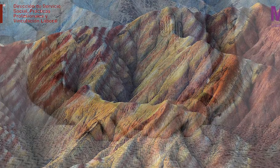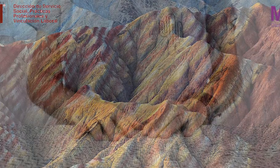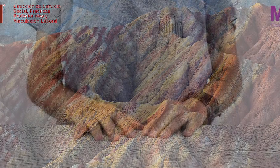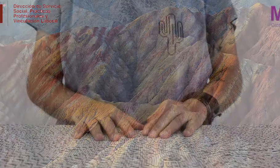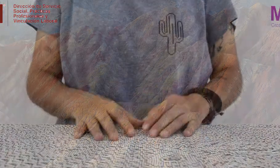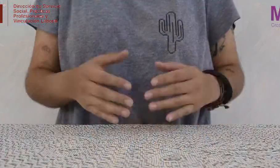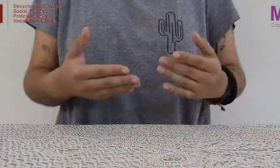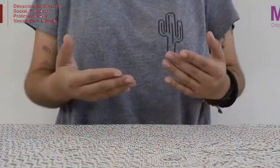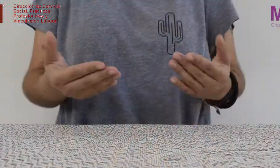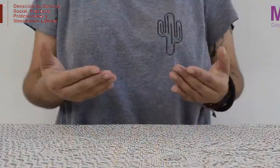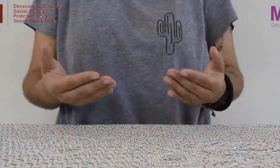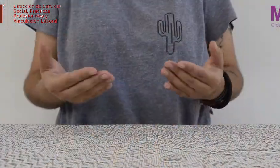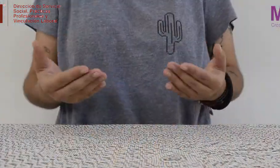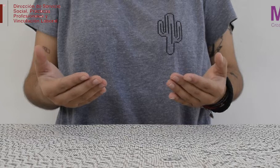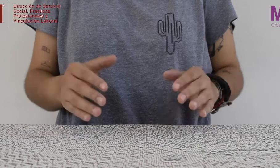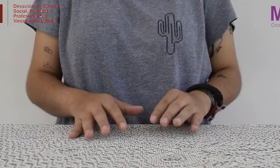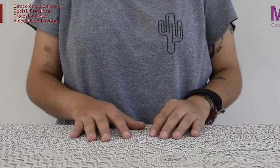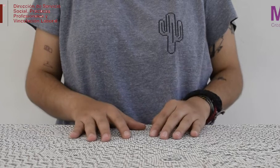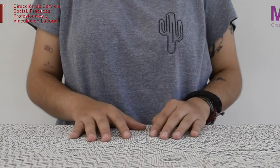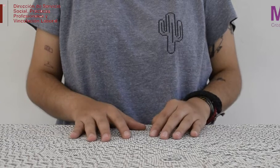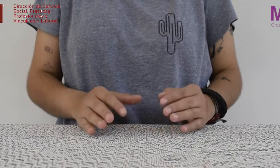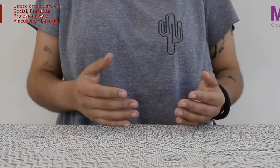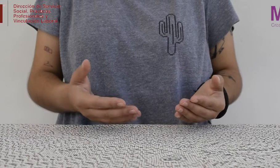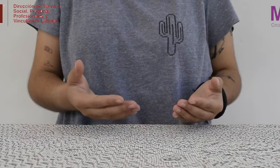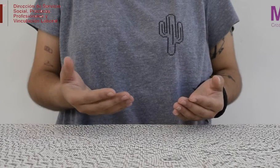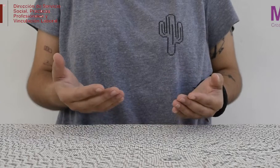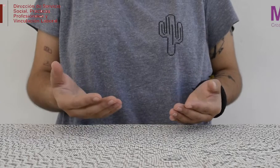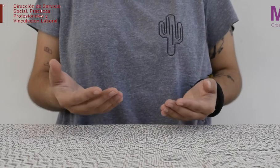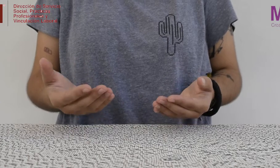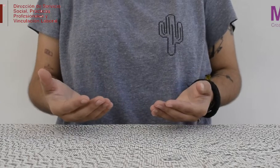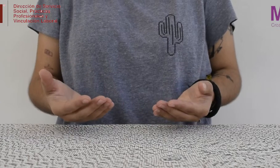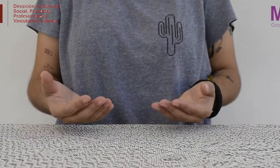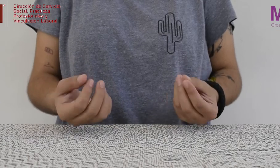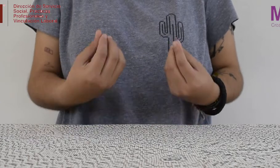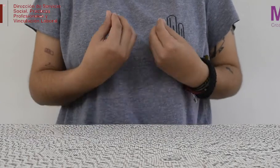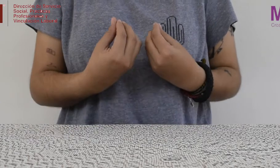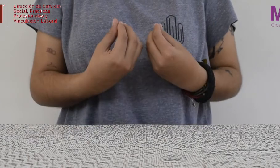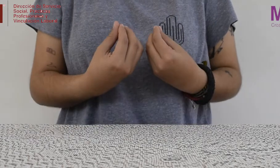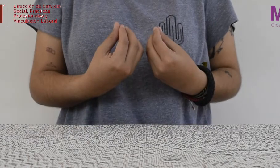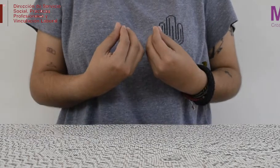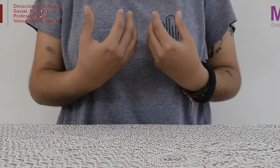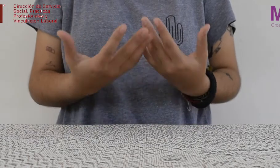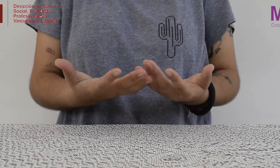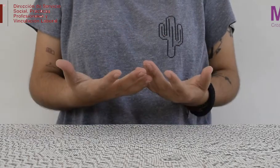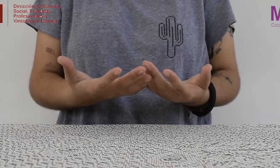En gran parte de sus piezas, Margoles nos habla de las dolorosas grietas que deja la desaparición de una hija,